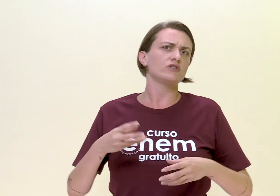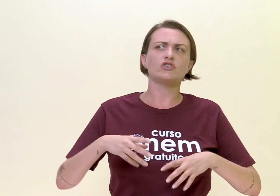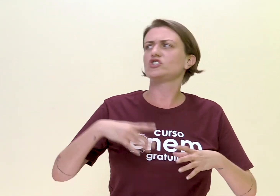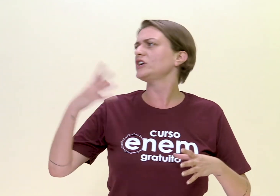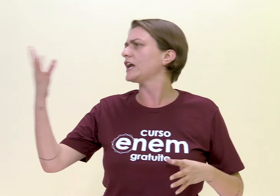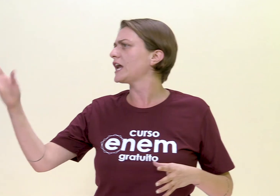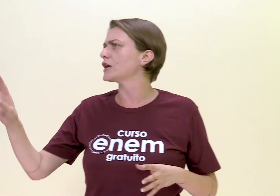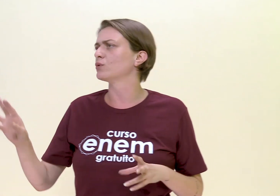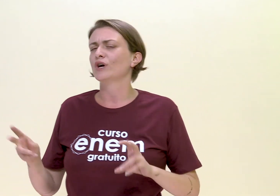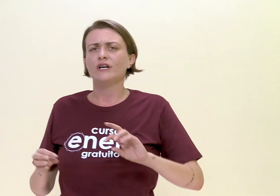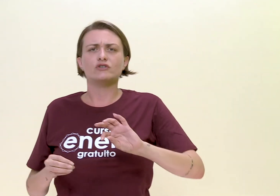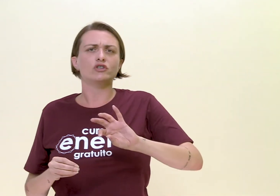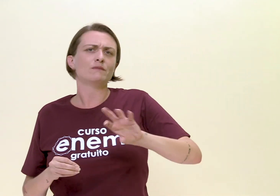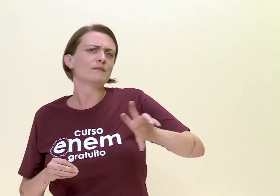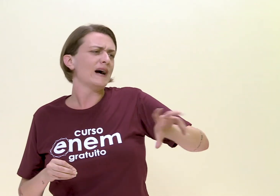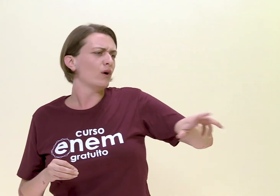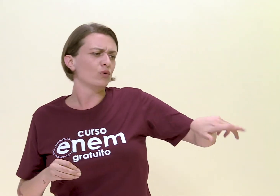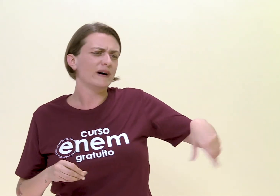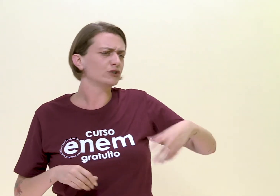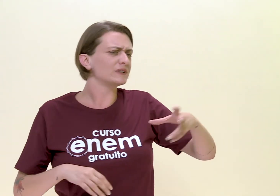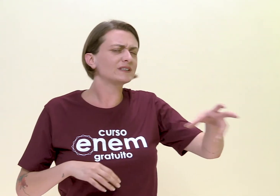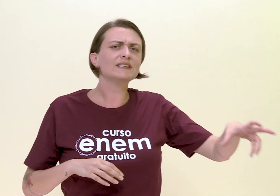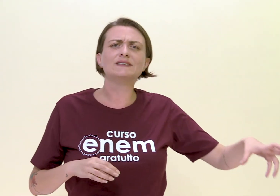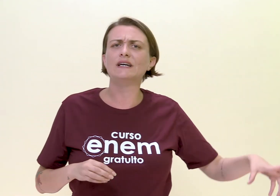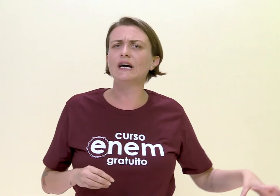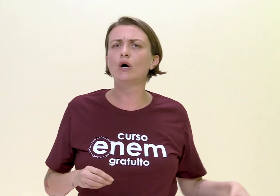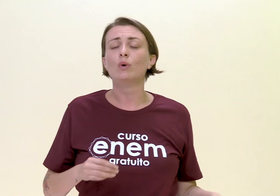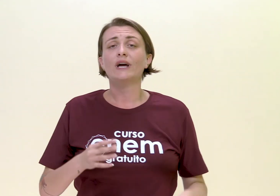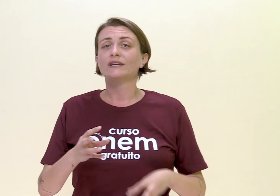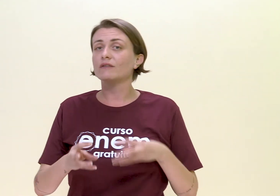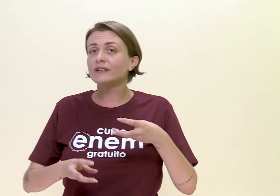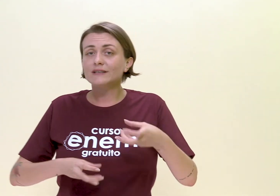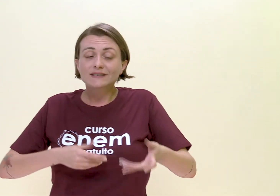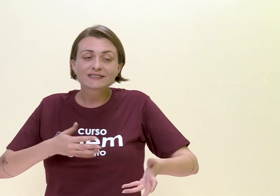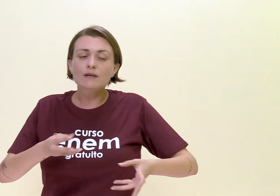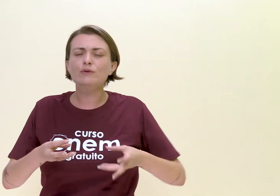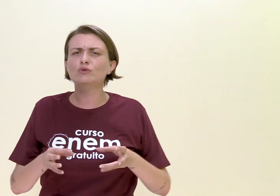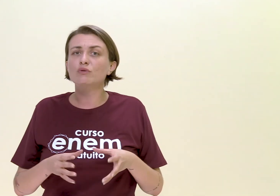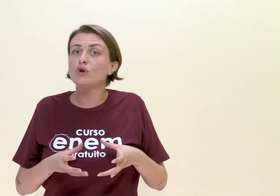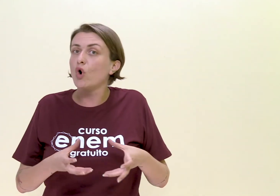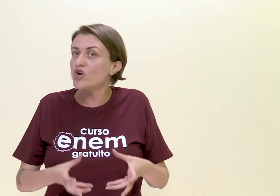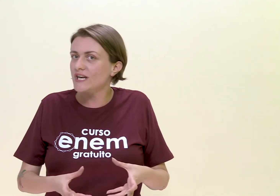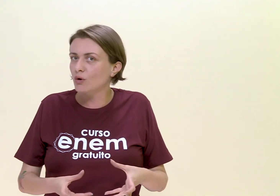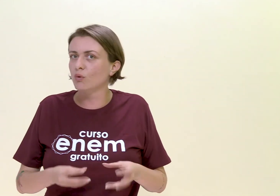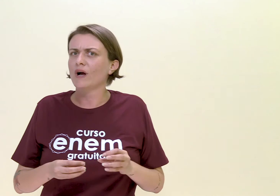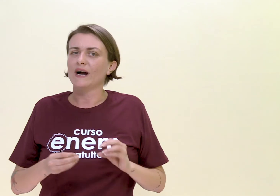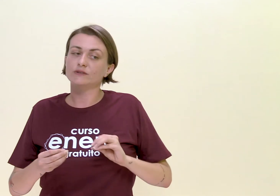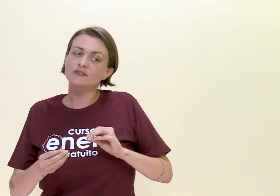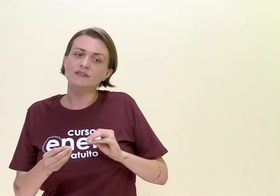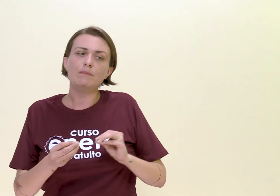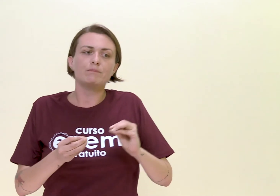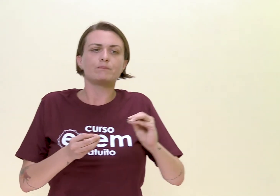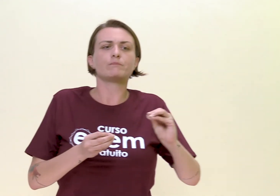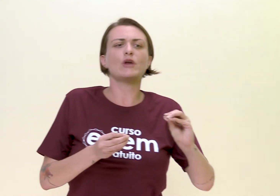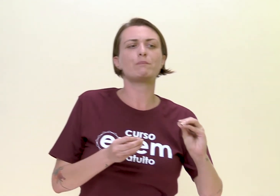dinheiro, de mal administração, então ele vai sempre um tom irônico, às vezes até meio